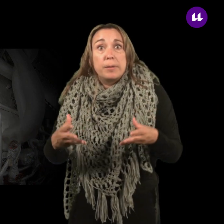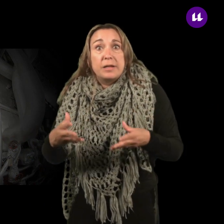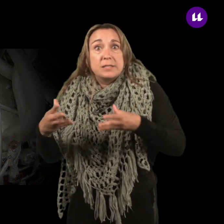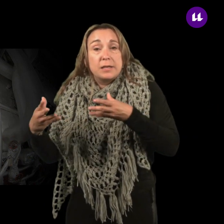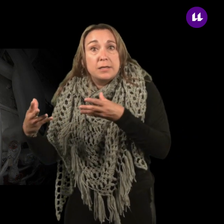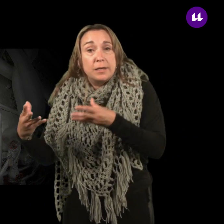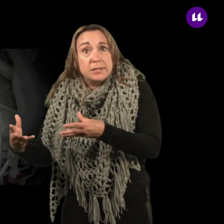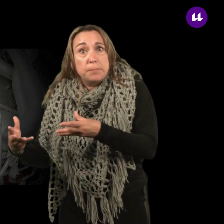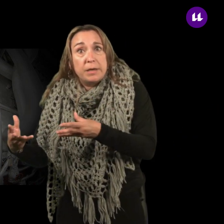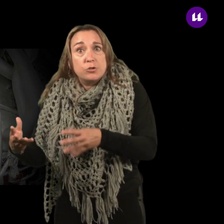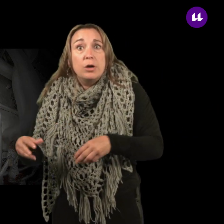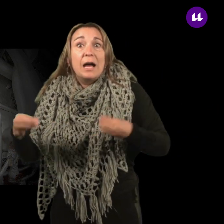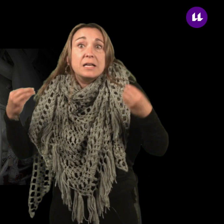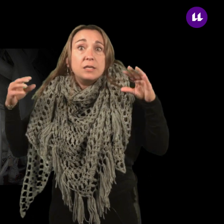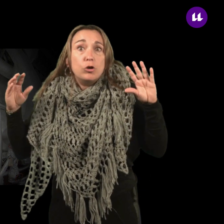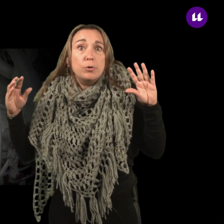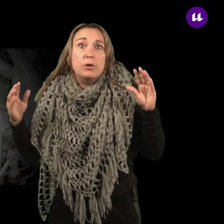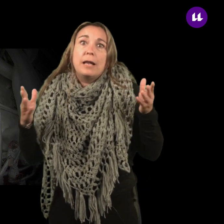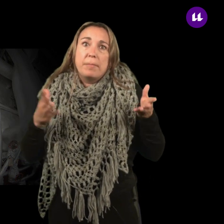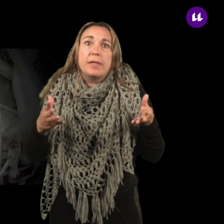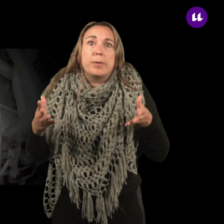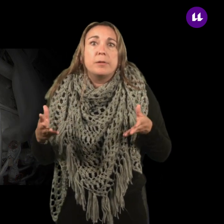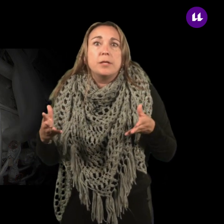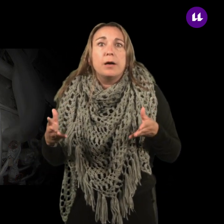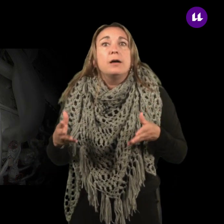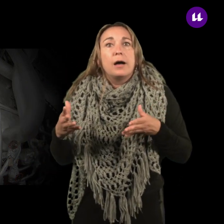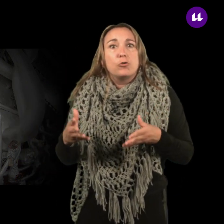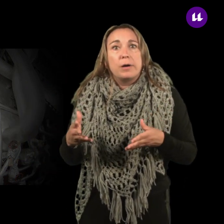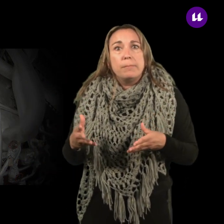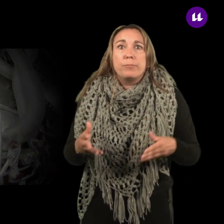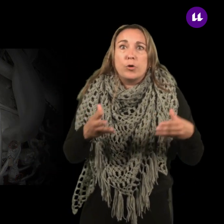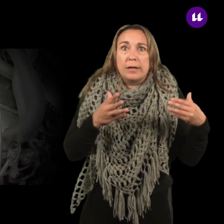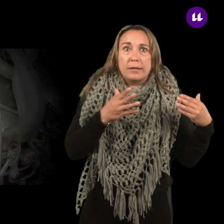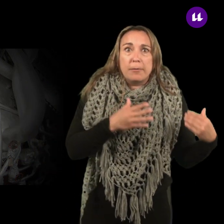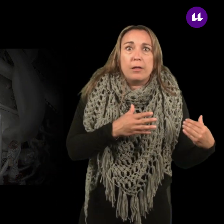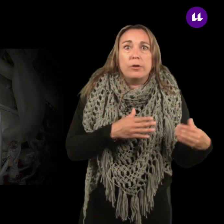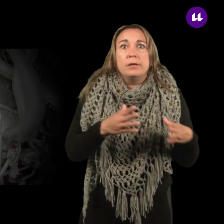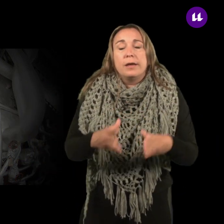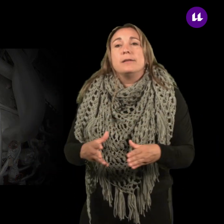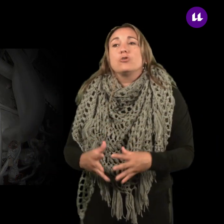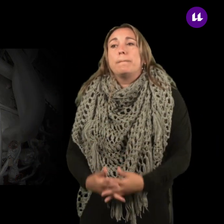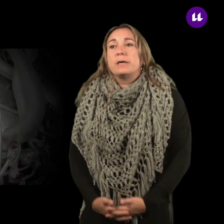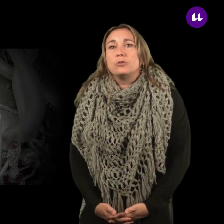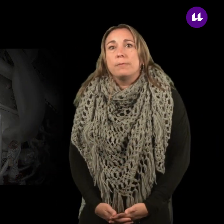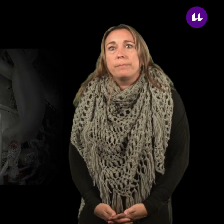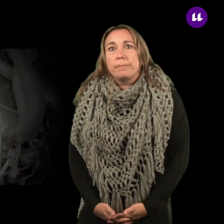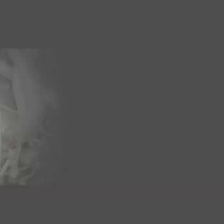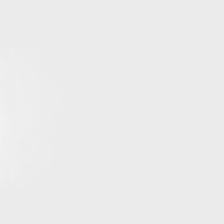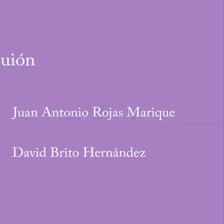permanecida en ese espacio, así como las medidas preventivas a tomar por el trabajador en esos espacios. Gracias.